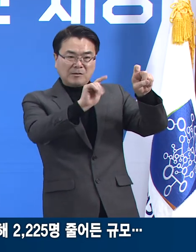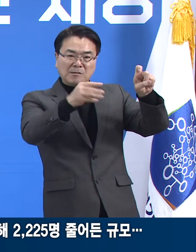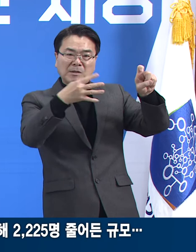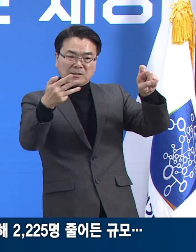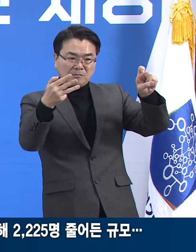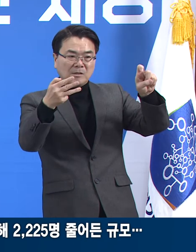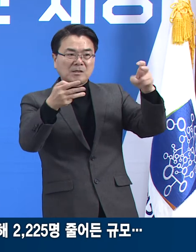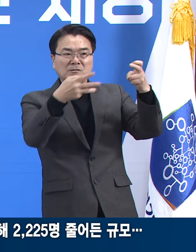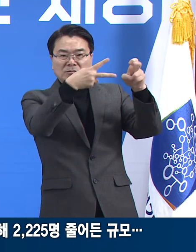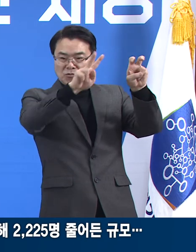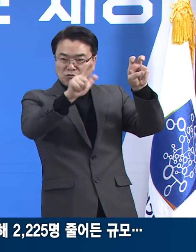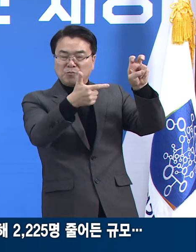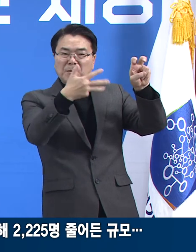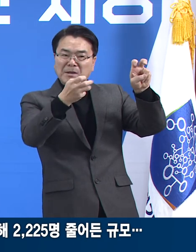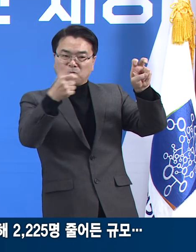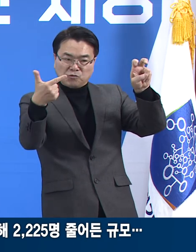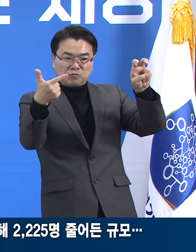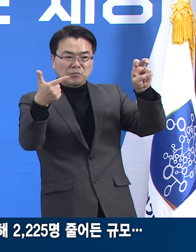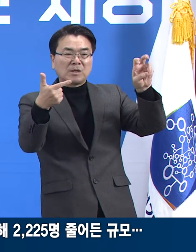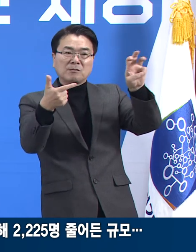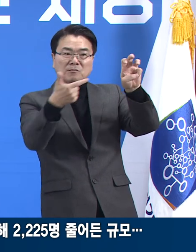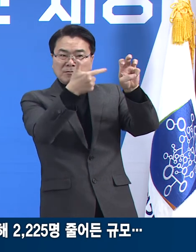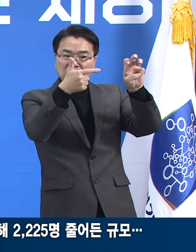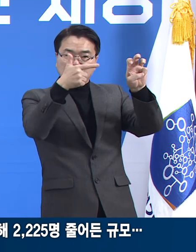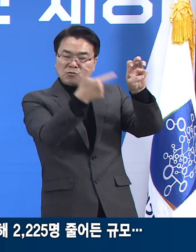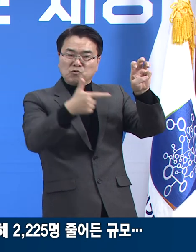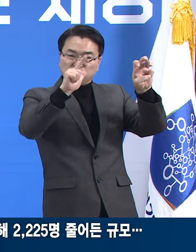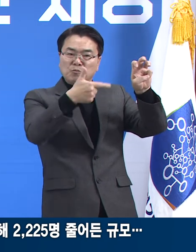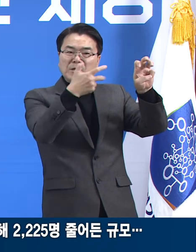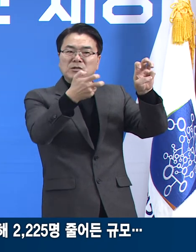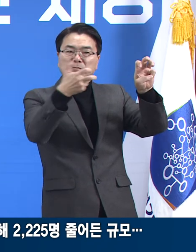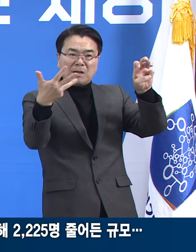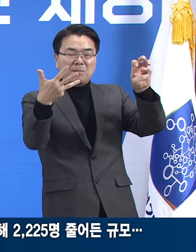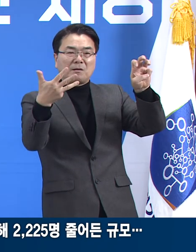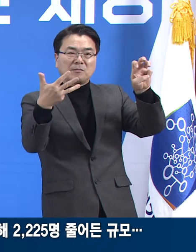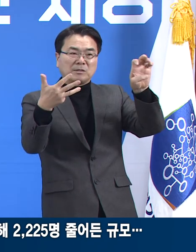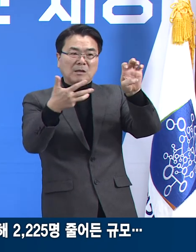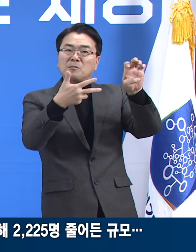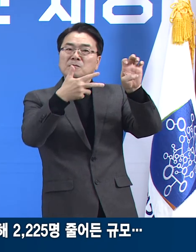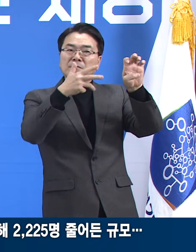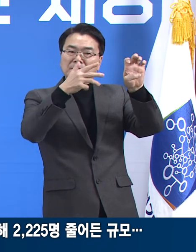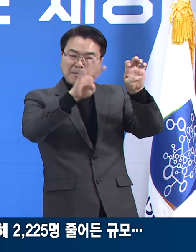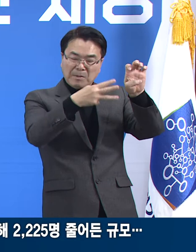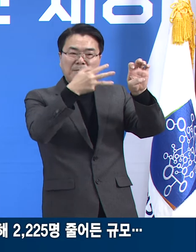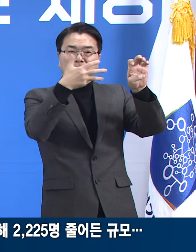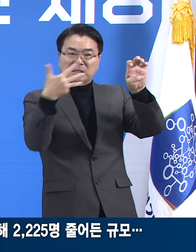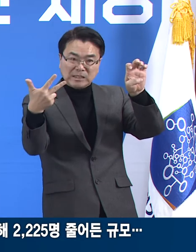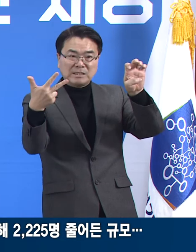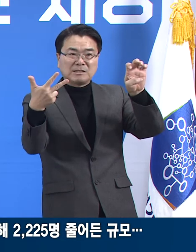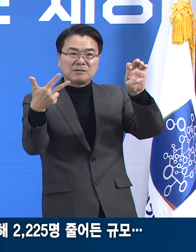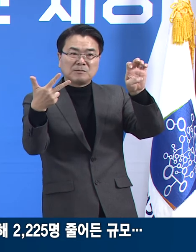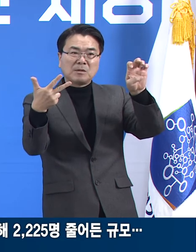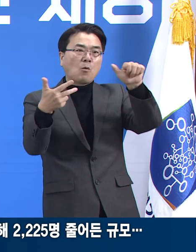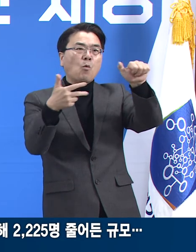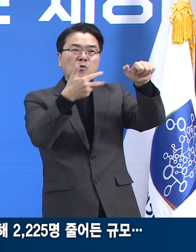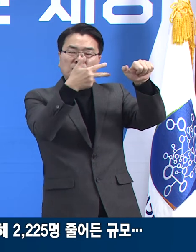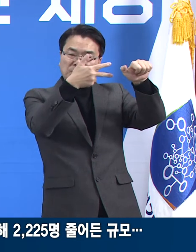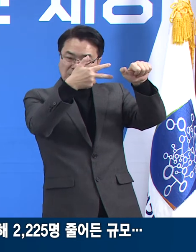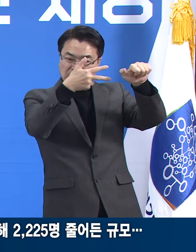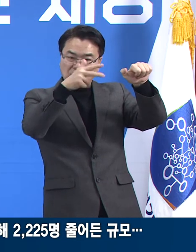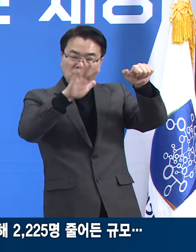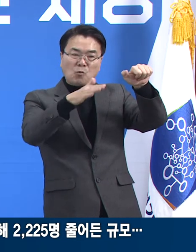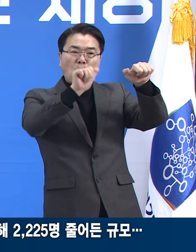20대 686명, 30대 678명, 40대 807명, 50대